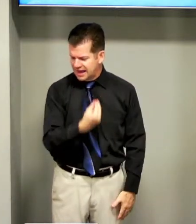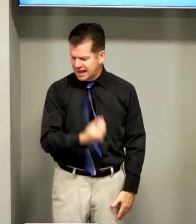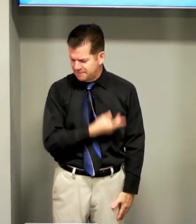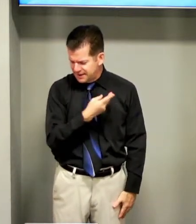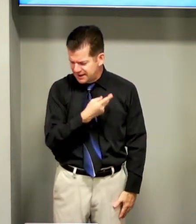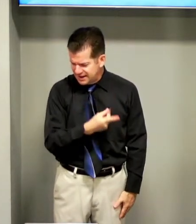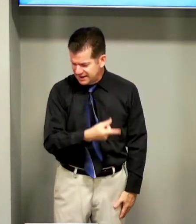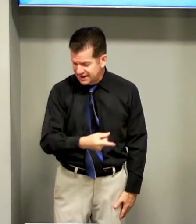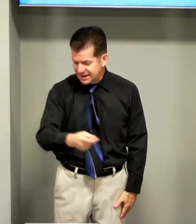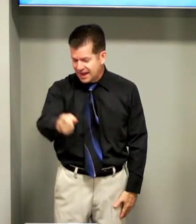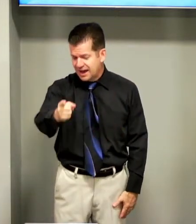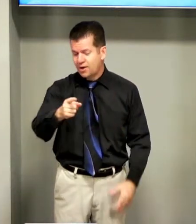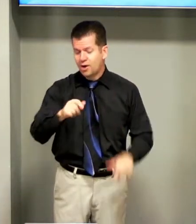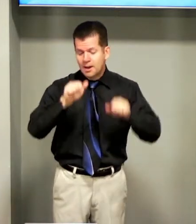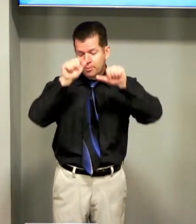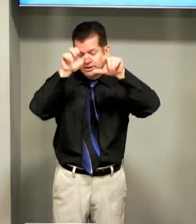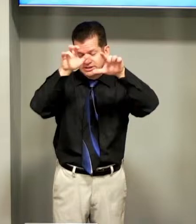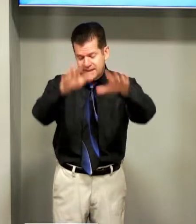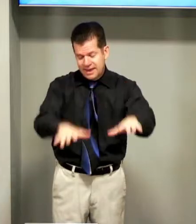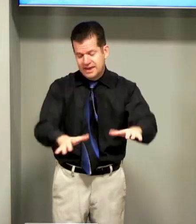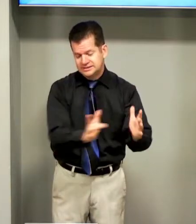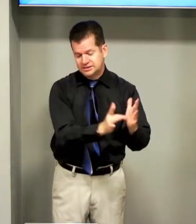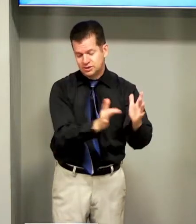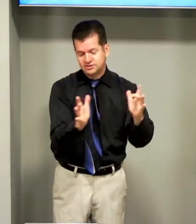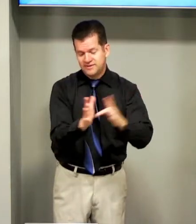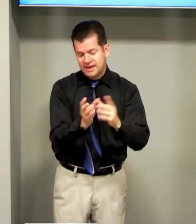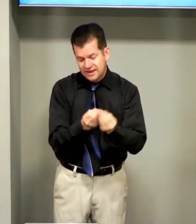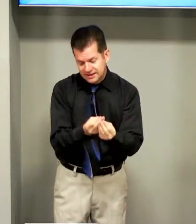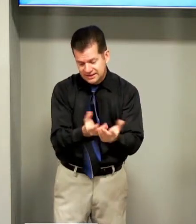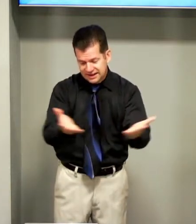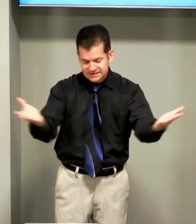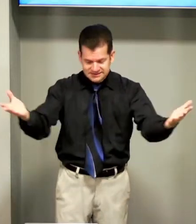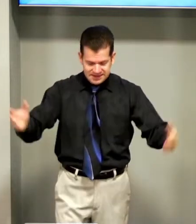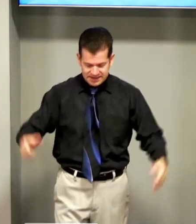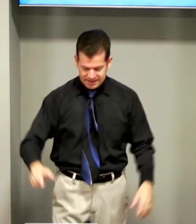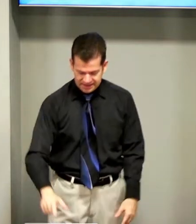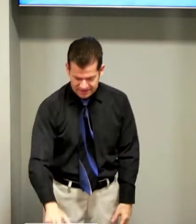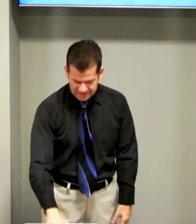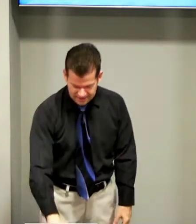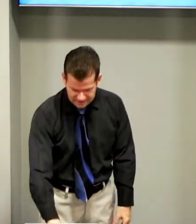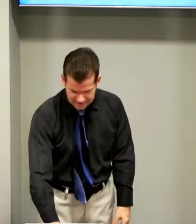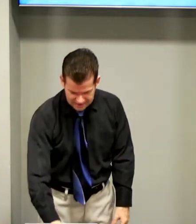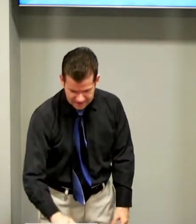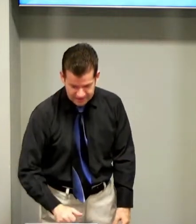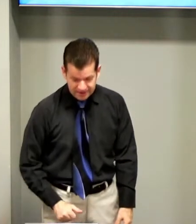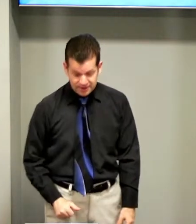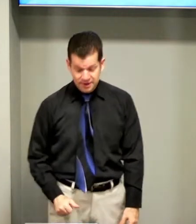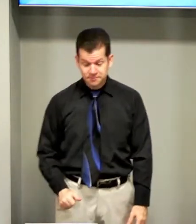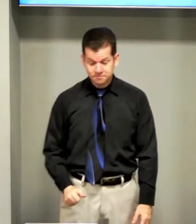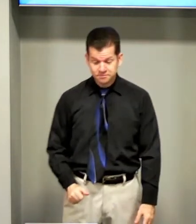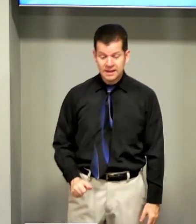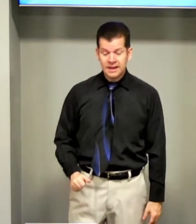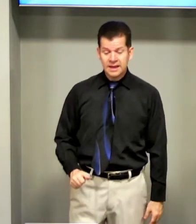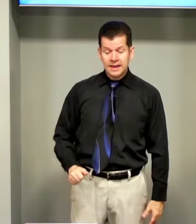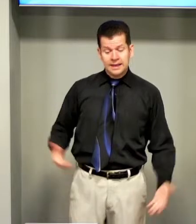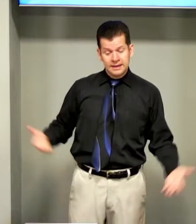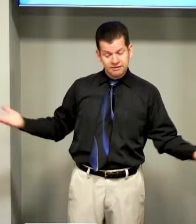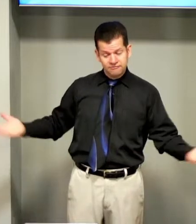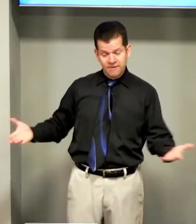verenal Pois bênçãos vem trazer E vão-se